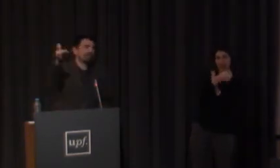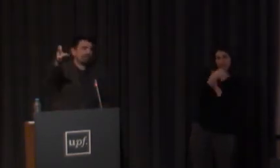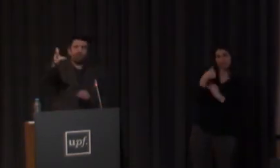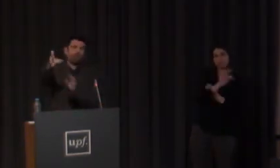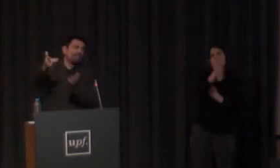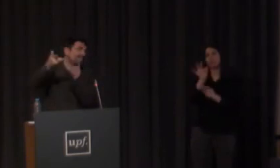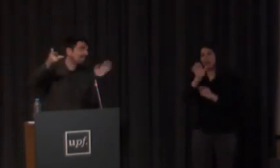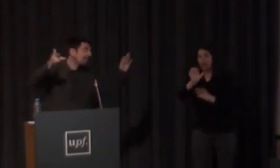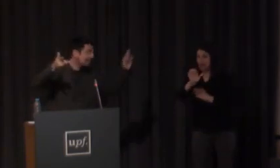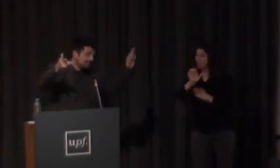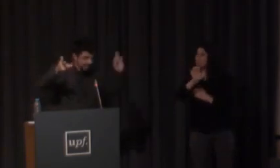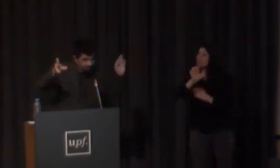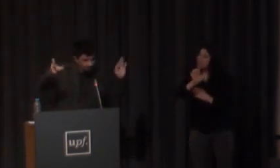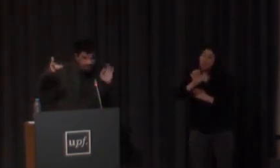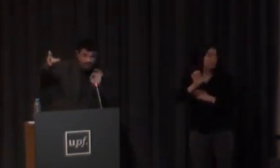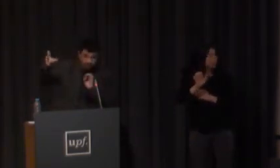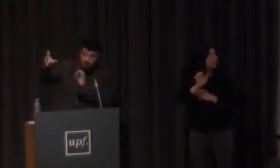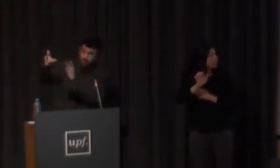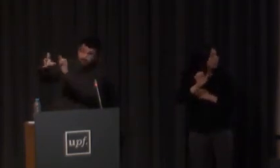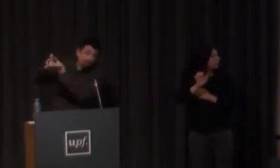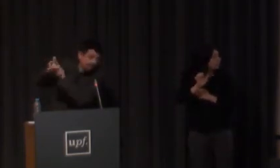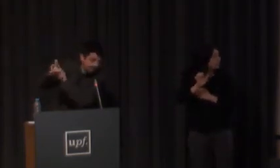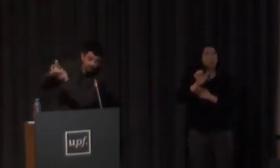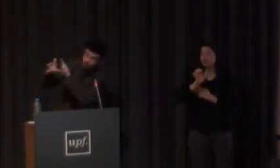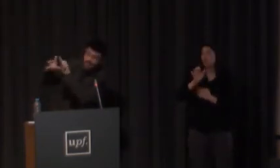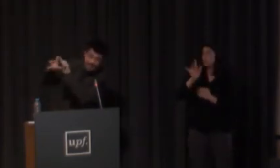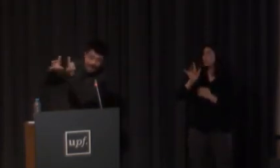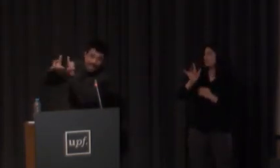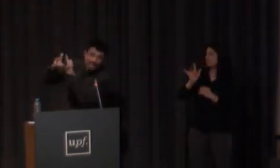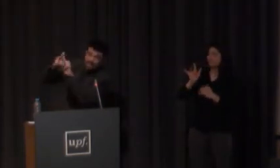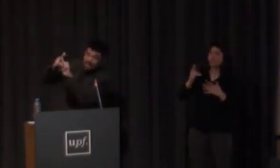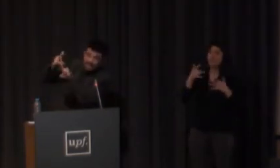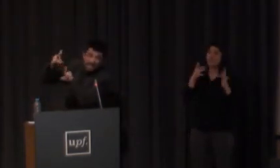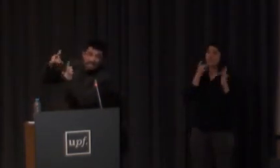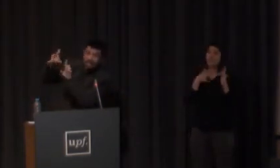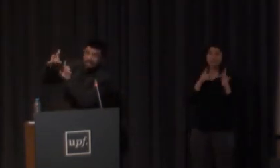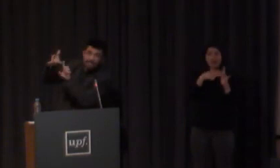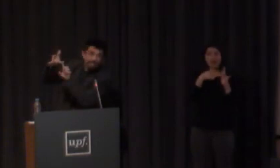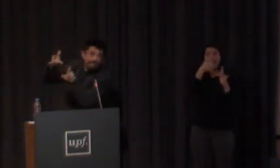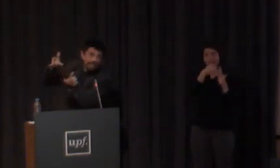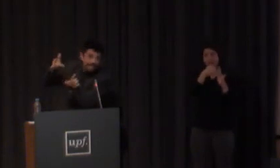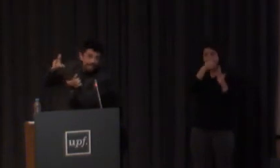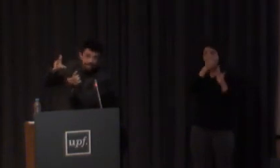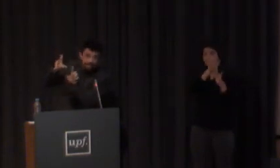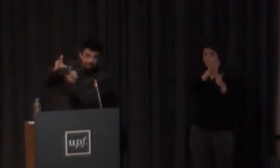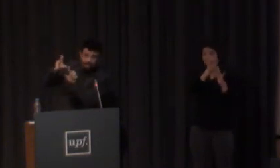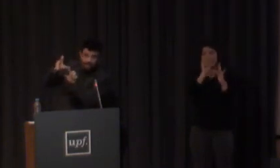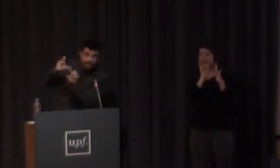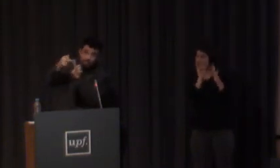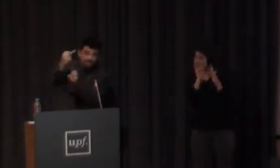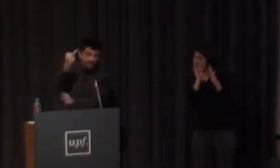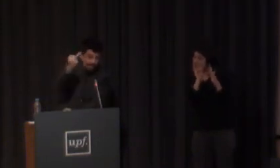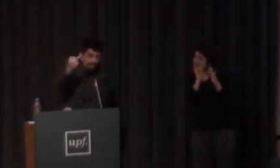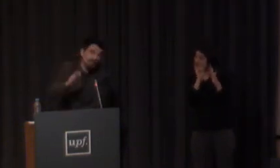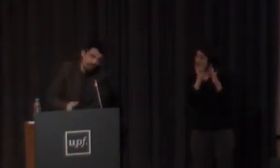es fácil este en sí es muy fácil de recordar porque son las cinco vocales A E I porque